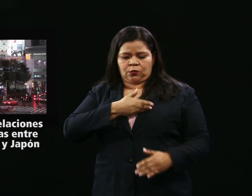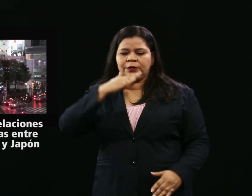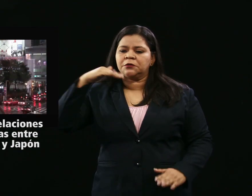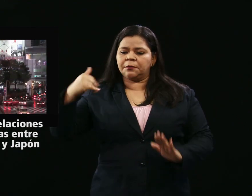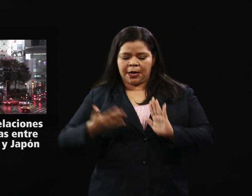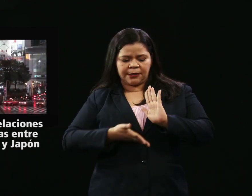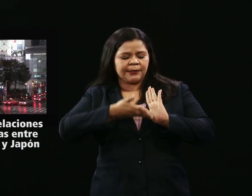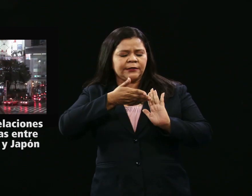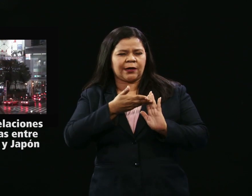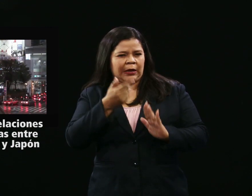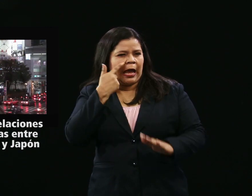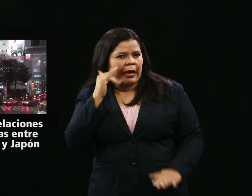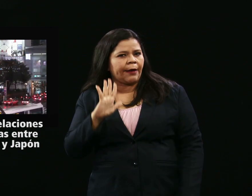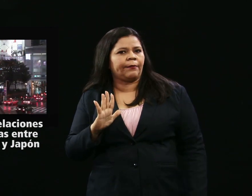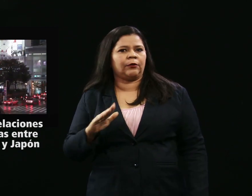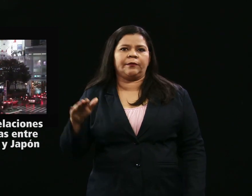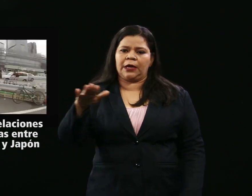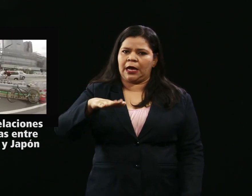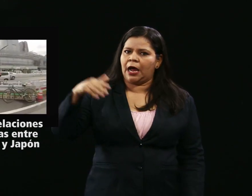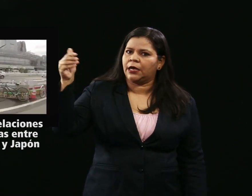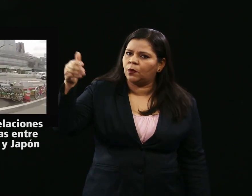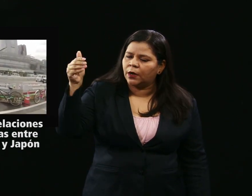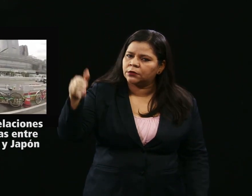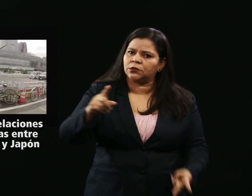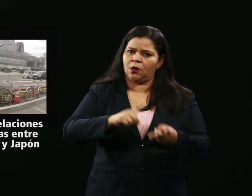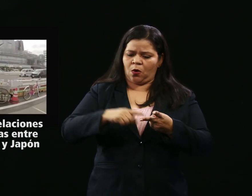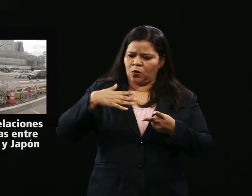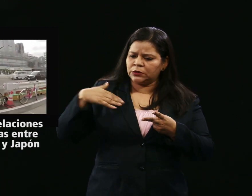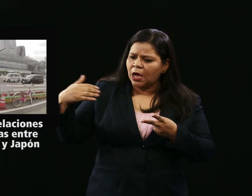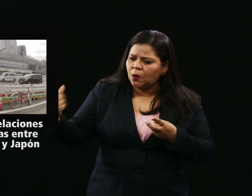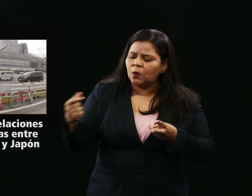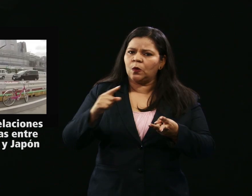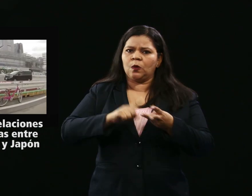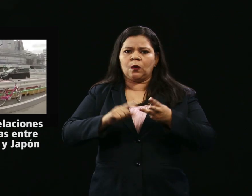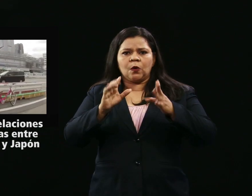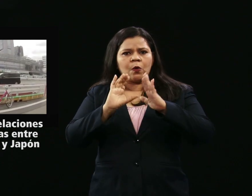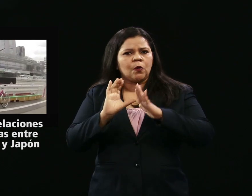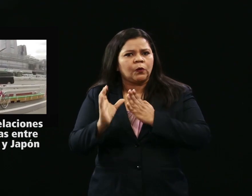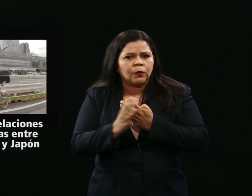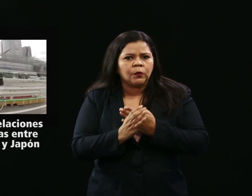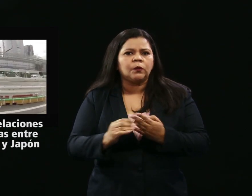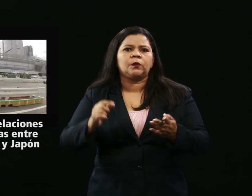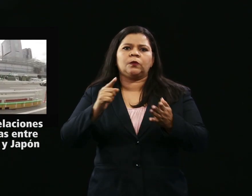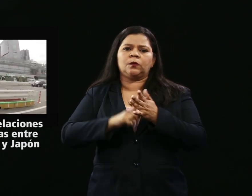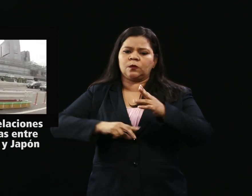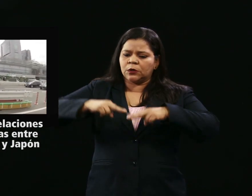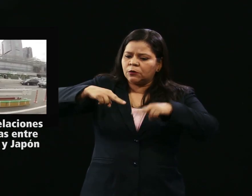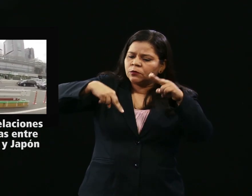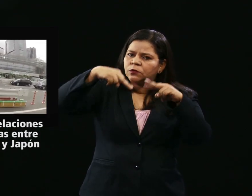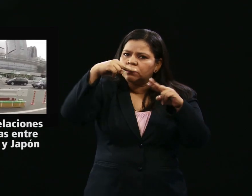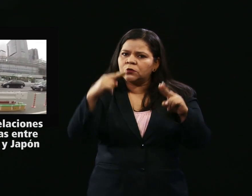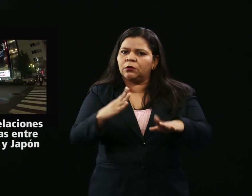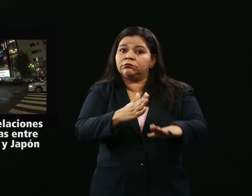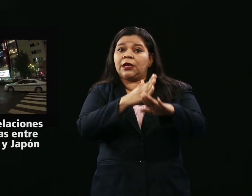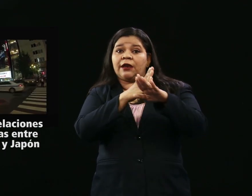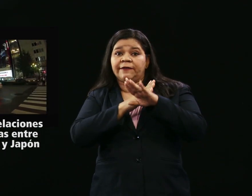áreas como educación, salud, cultura, infraestructura, prevención de riesgos de desastres